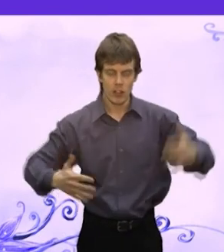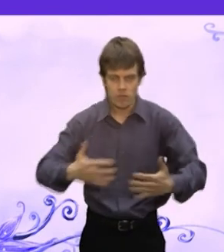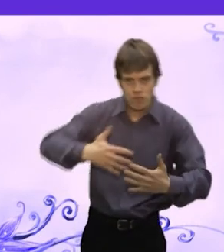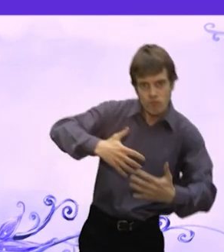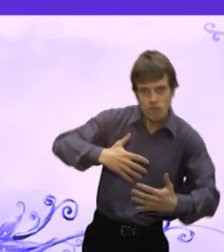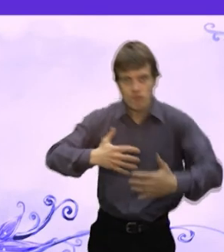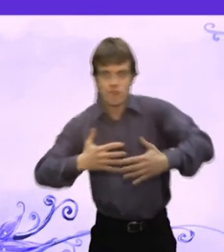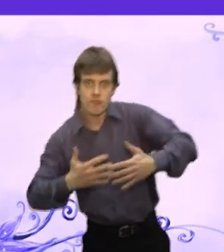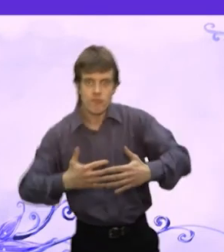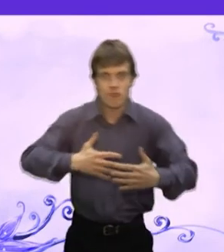Медведь